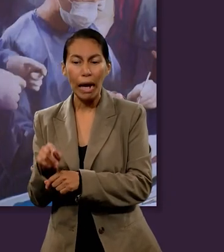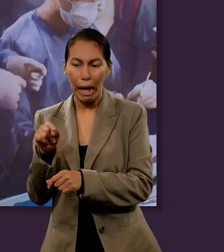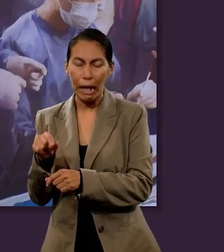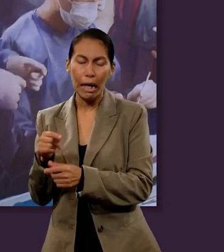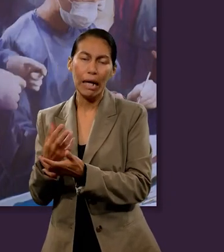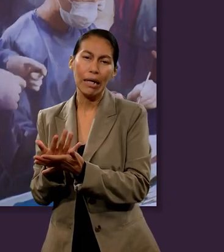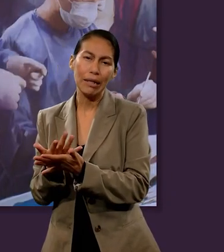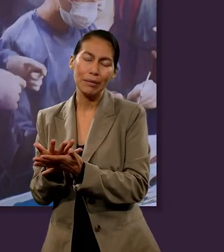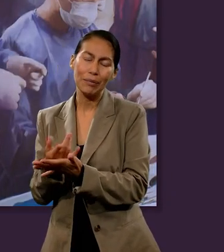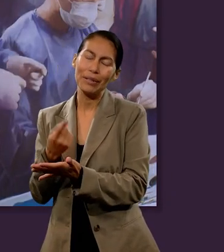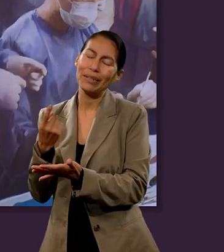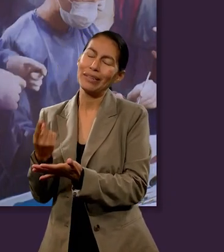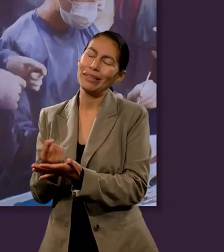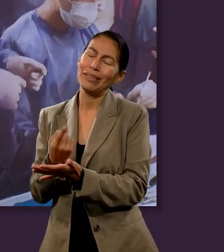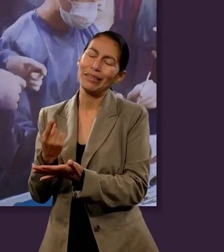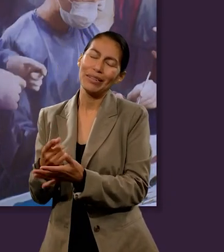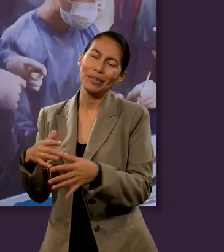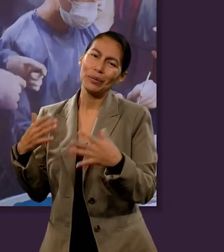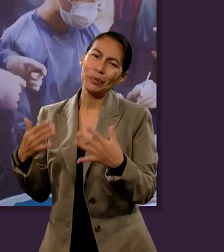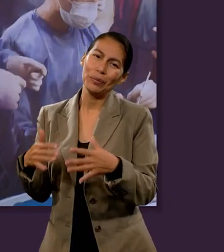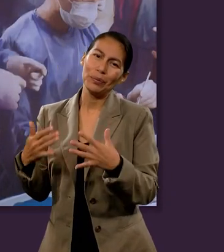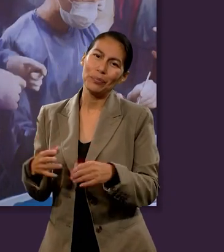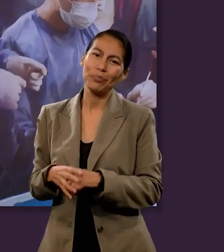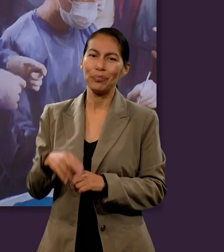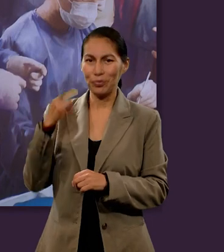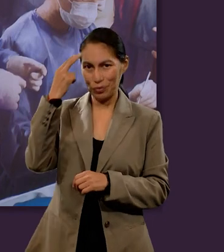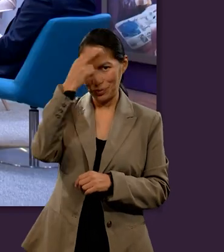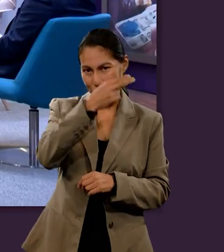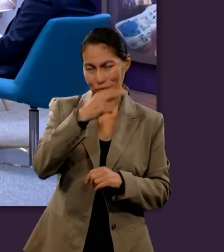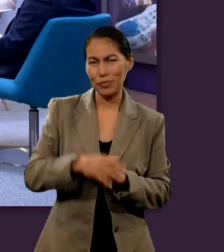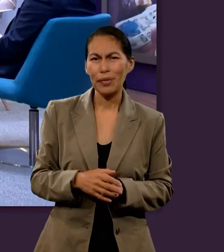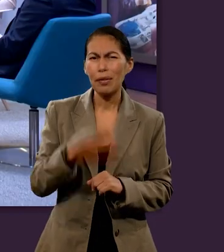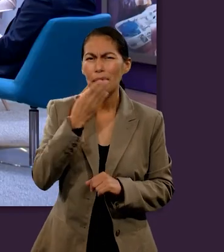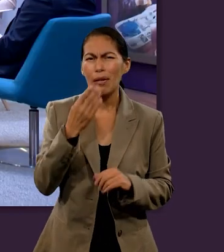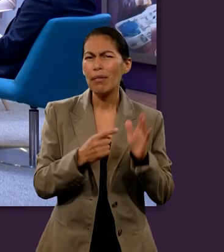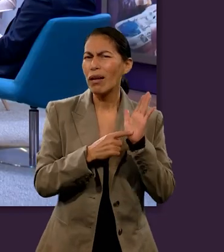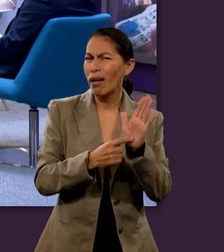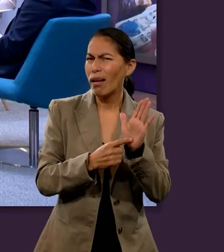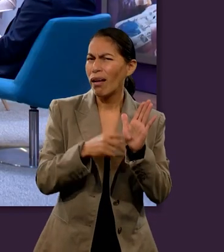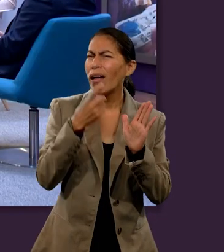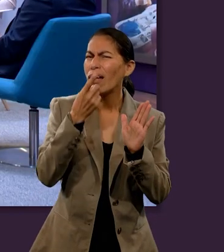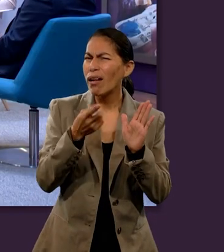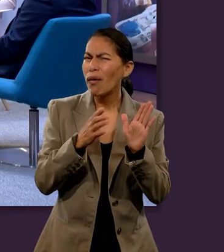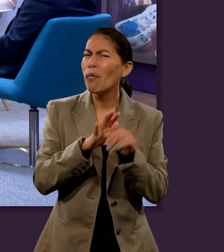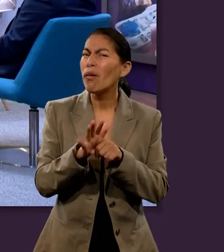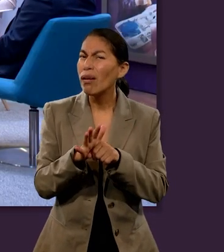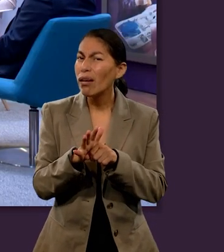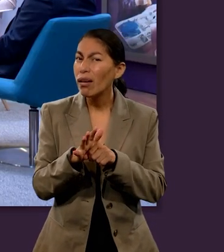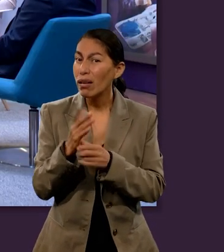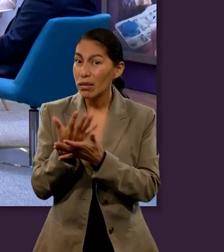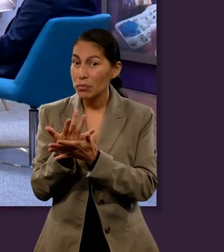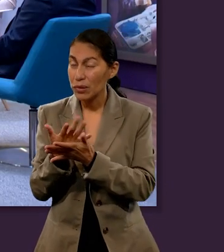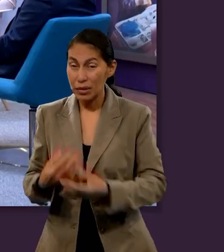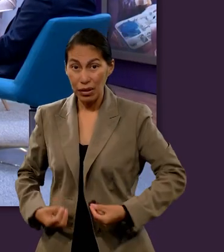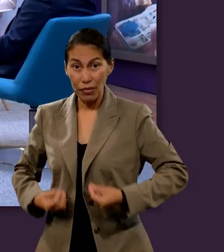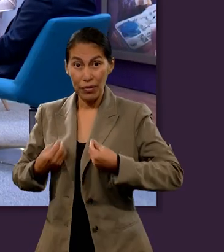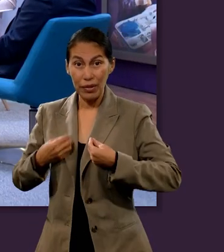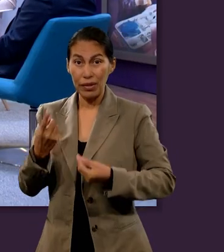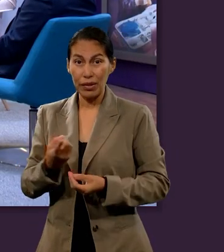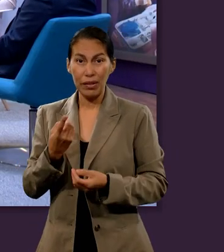entonces una esperanza eterna. Noemí, ¿qué nos dice al respecto la Biblia sobre esta esperanza de